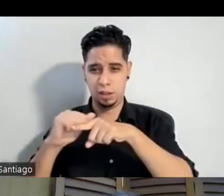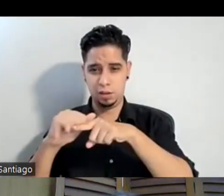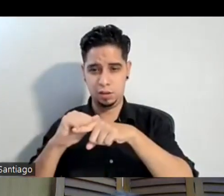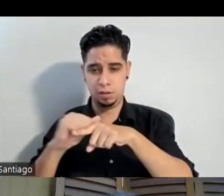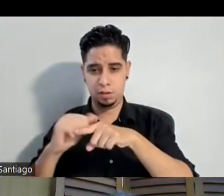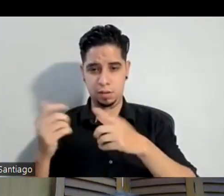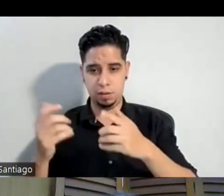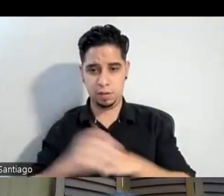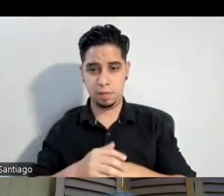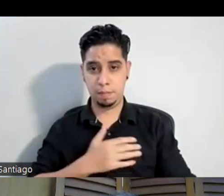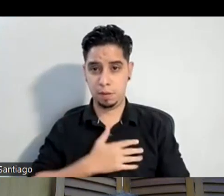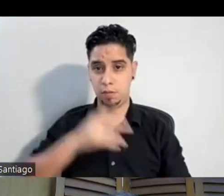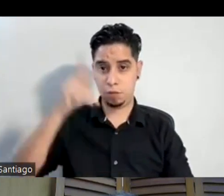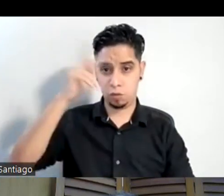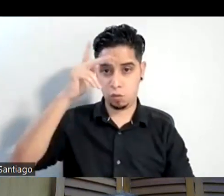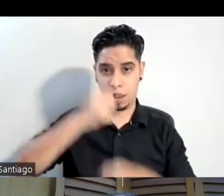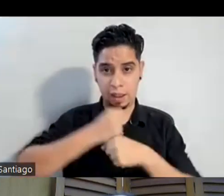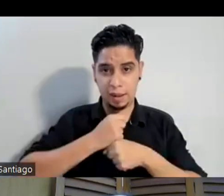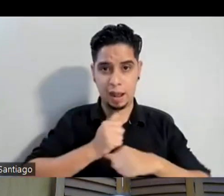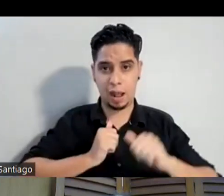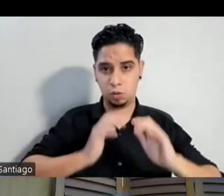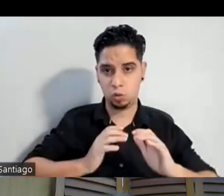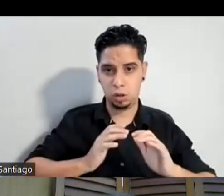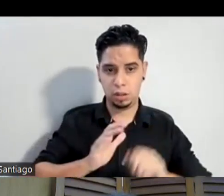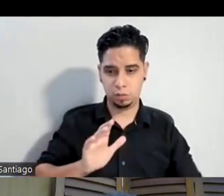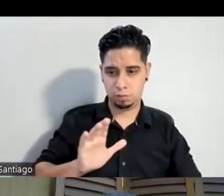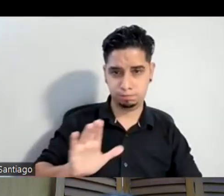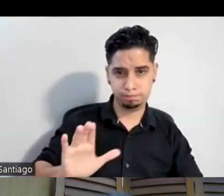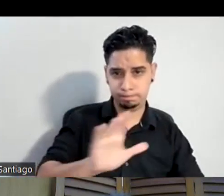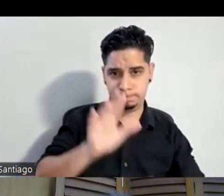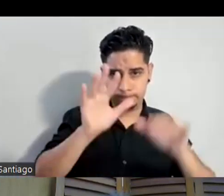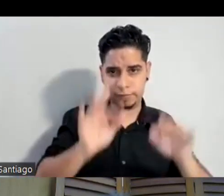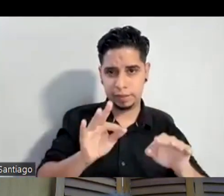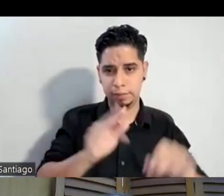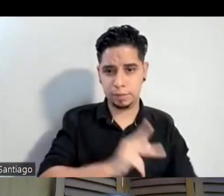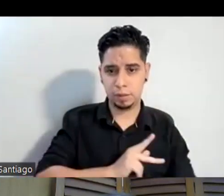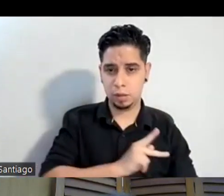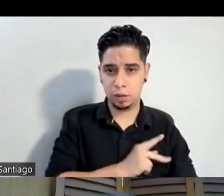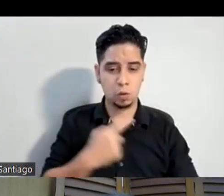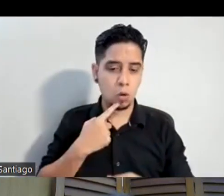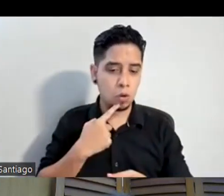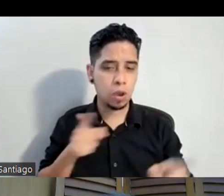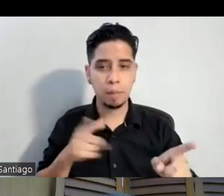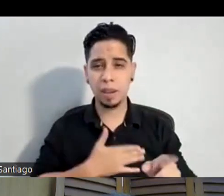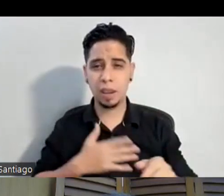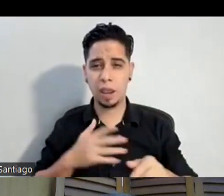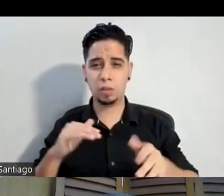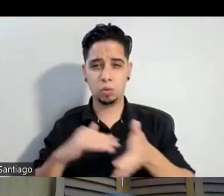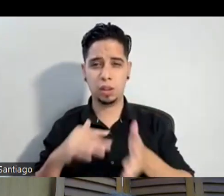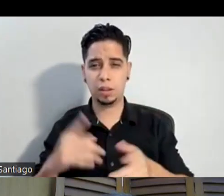tiene nada que ver con crear actores eso es una decisión bien personal y eso se lo digo a mis estudiantes siempre o sea para mí mi fin es que ellos